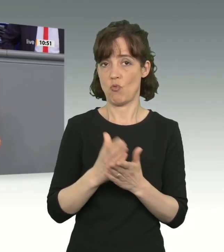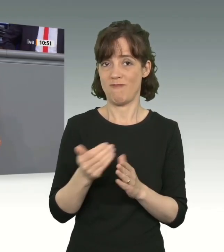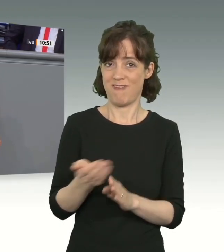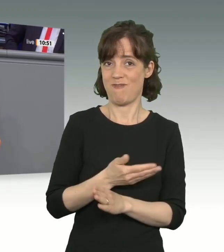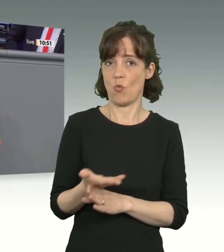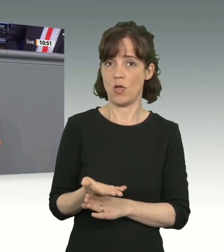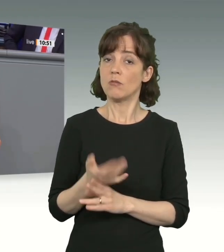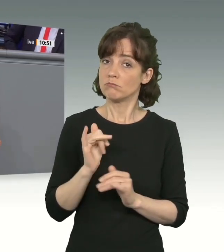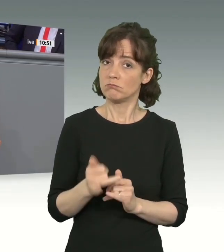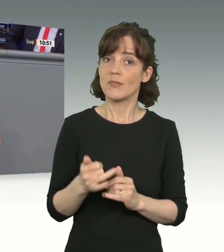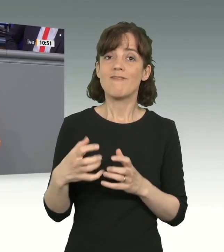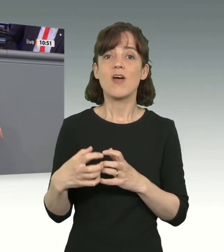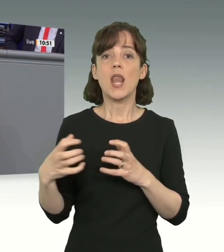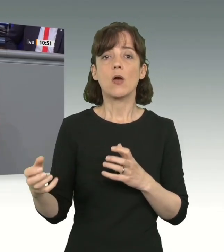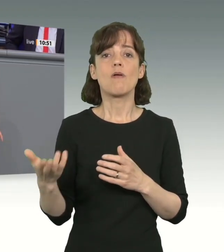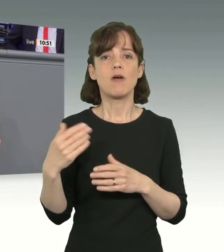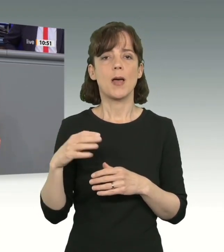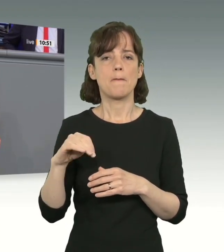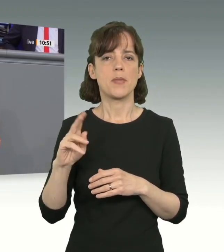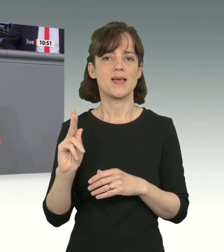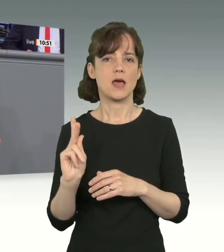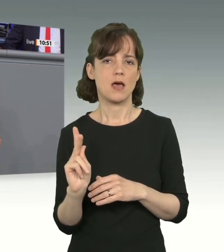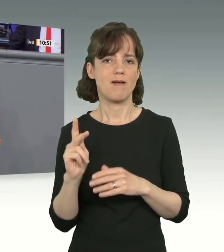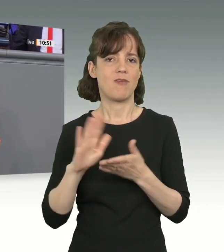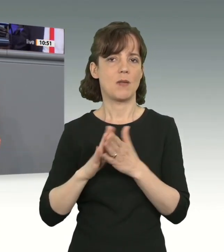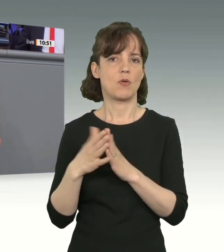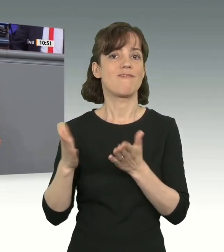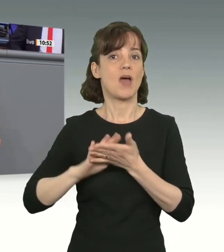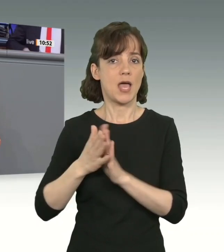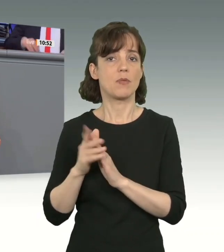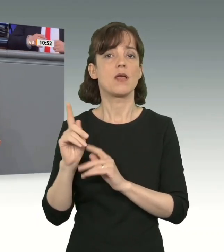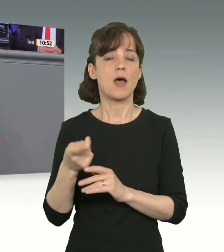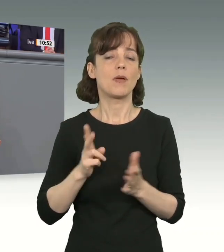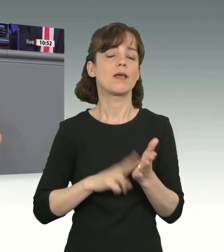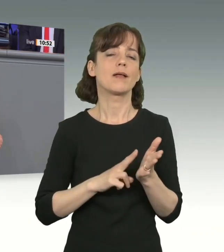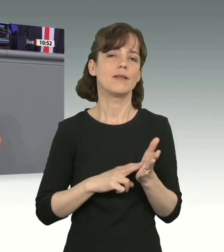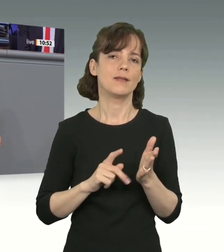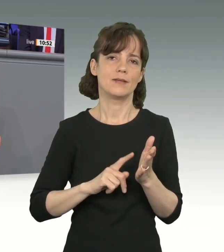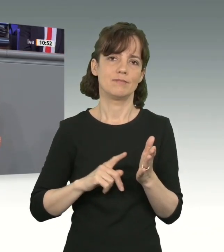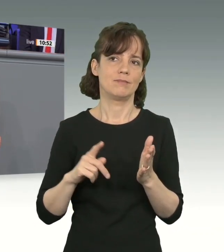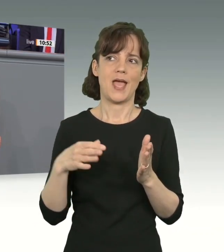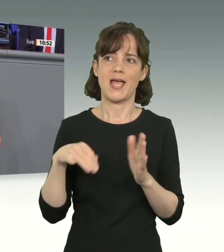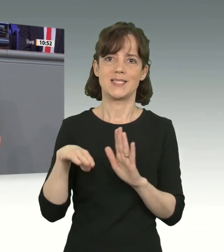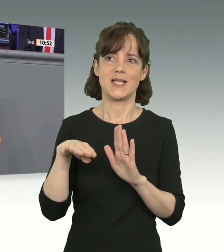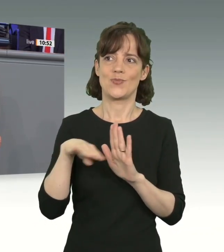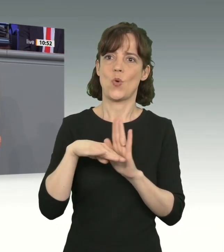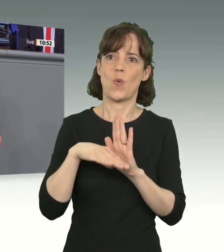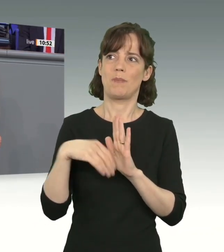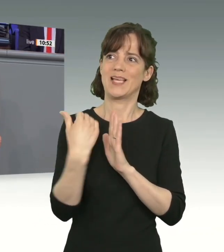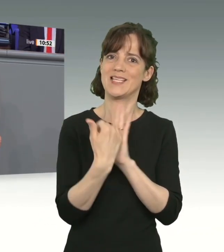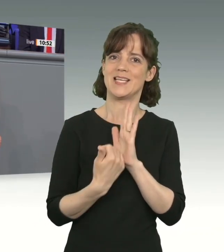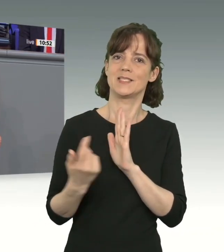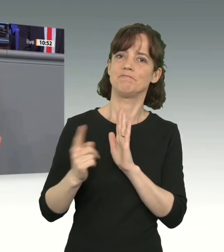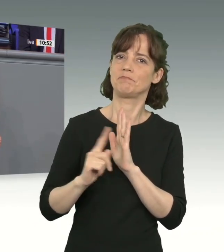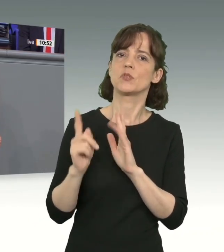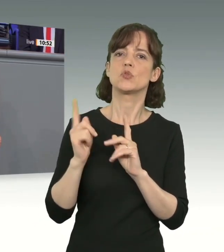ist in der MPK-Vereinbarung vereinbart, aber sie wird garantiert nicht als Einzelnormgesetz kommen, sondern in